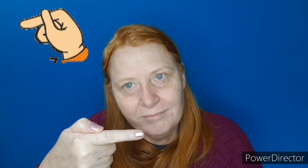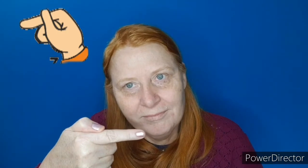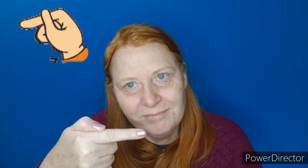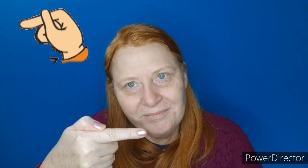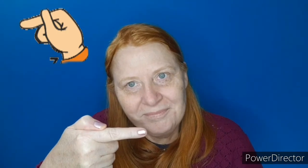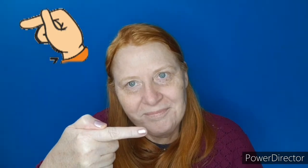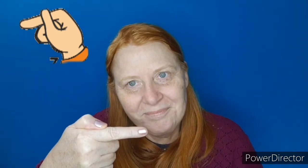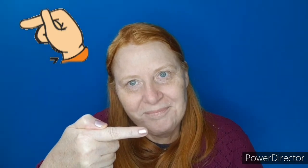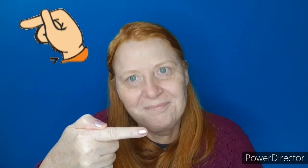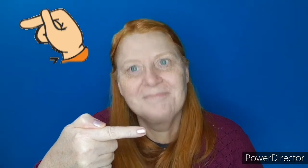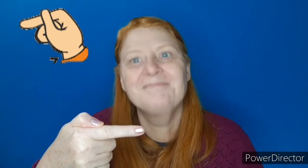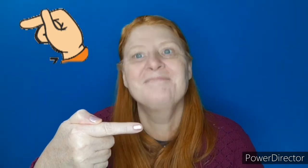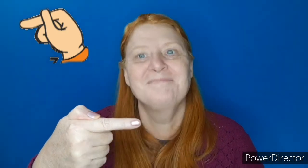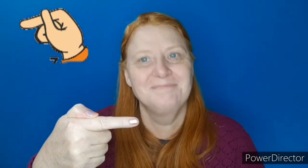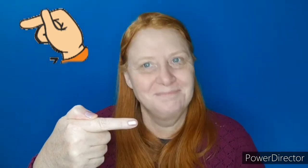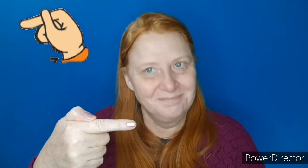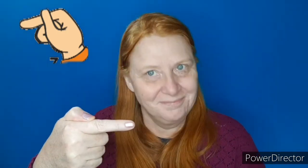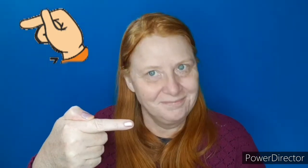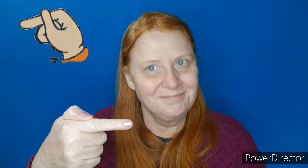polegar e segura no dedinho.